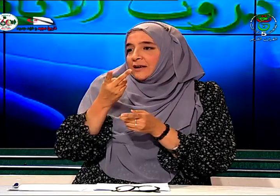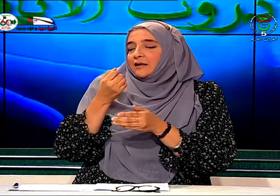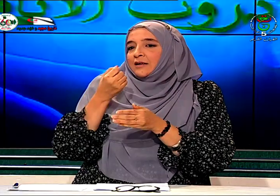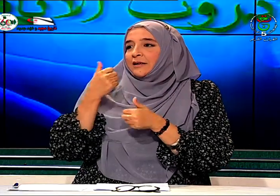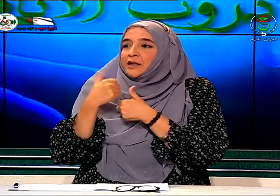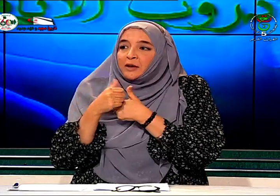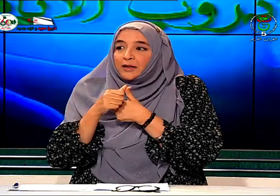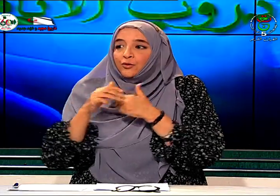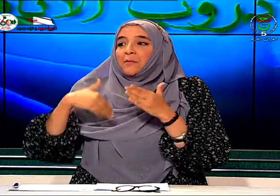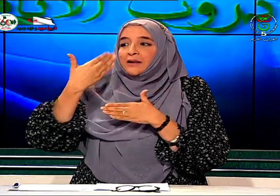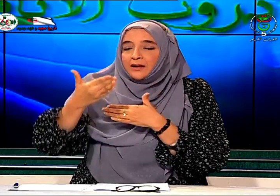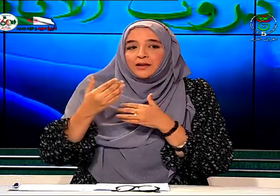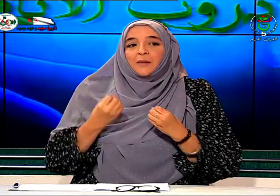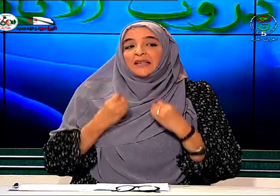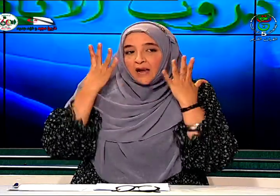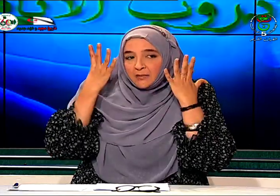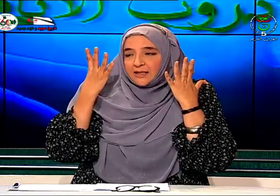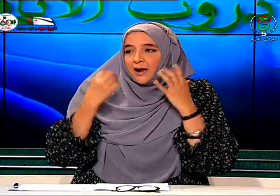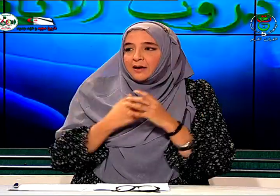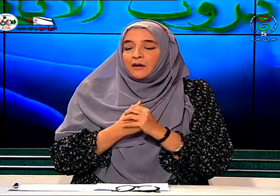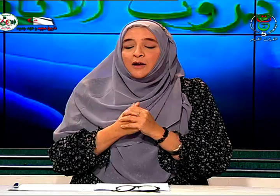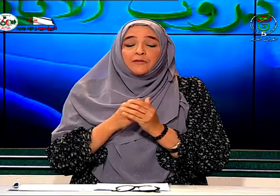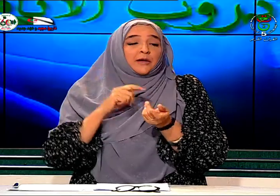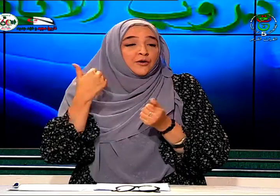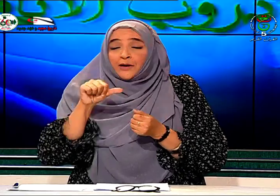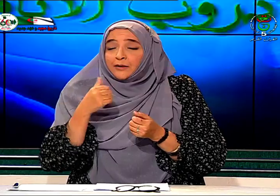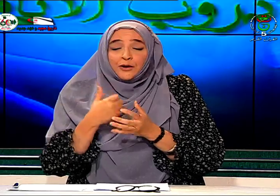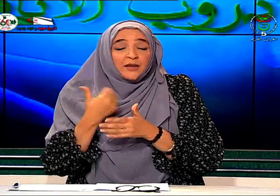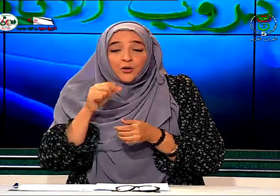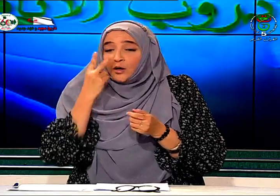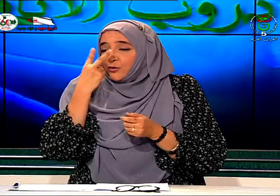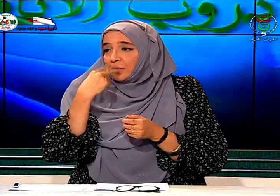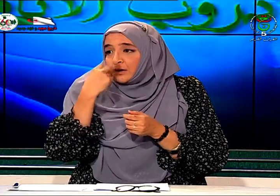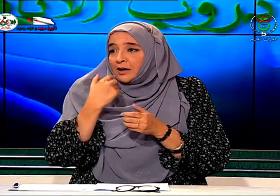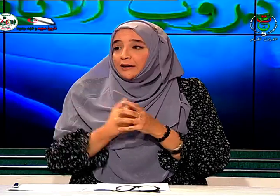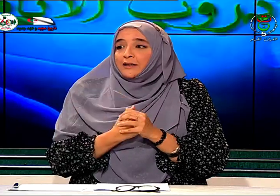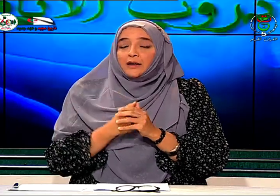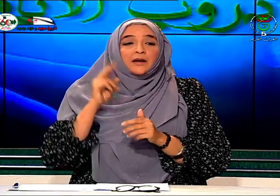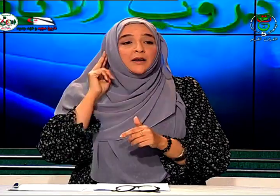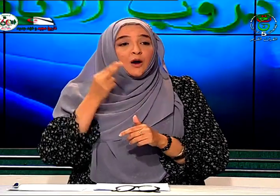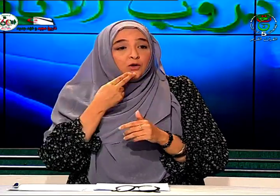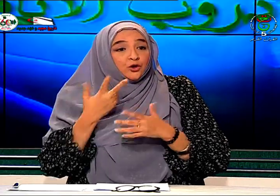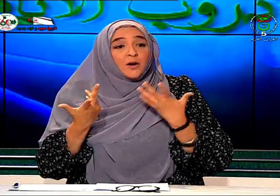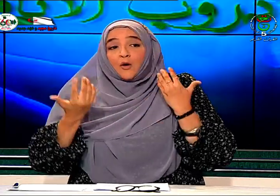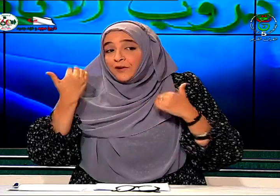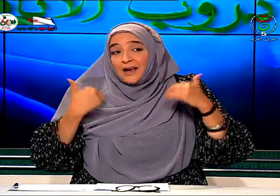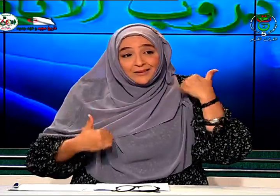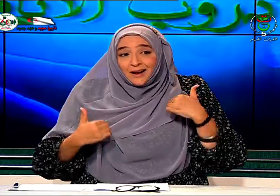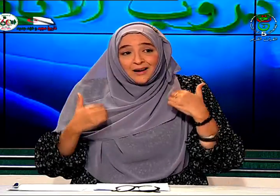يعني يمرضون بعد ذلك بالتهاب السحايا فيمكن أن يكون يعني ضاريرين أو صم أو في حالة إعاقة